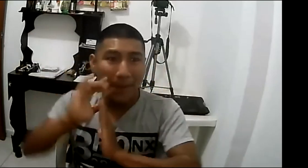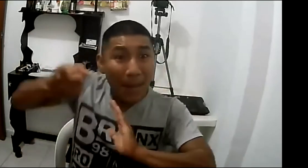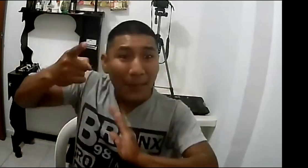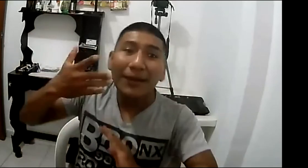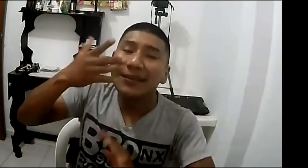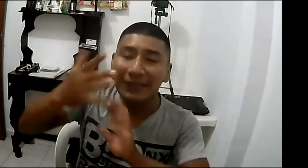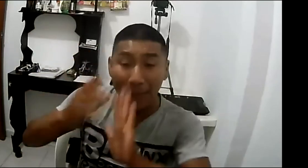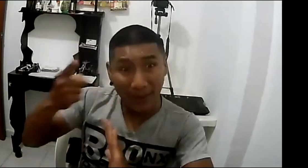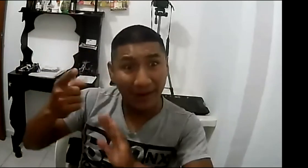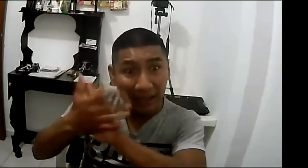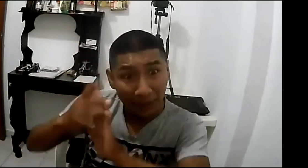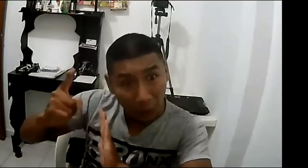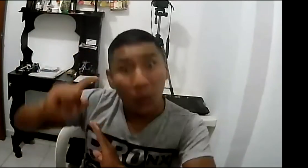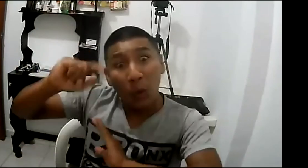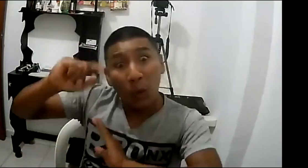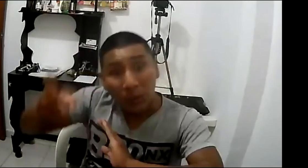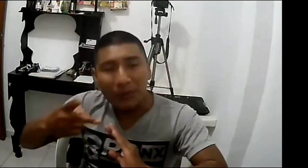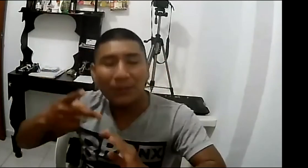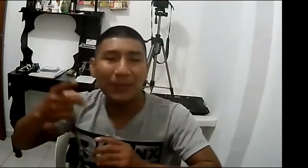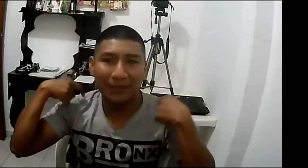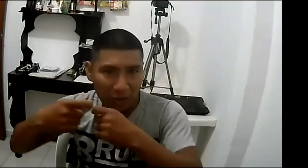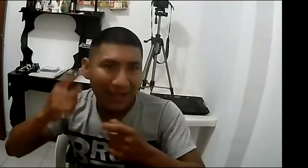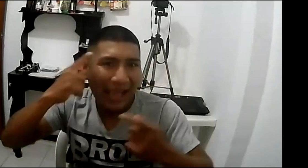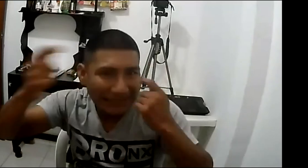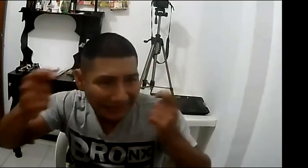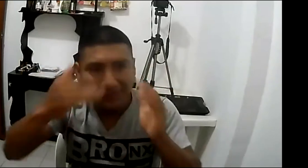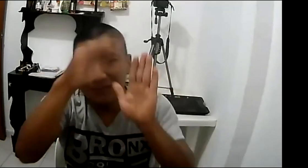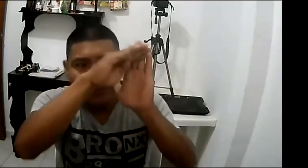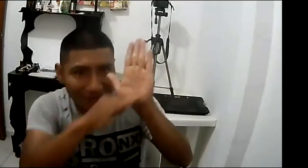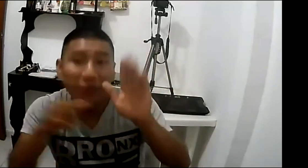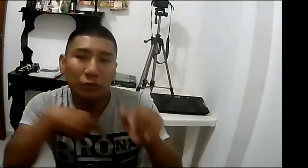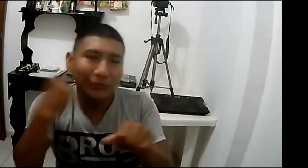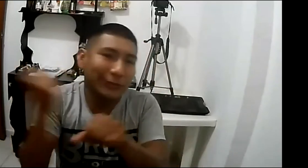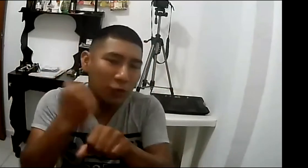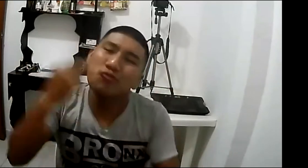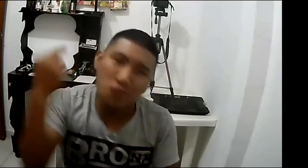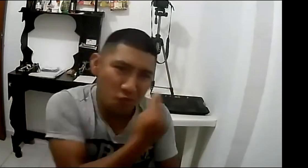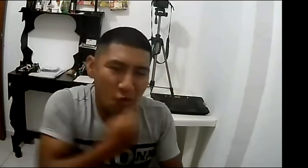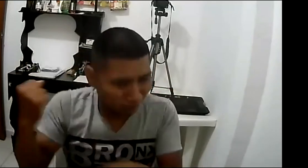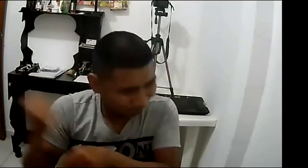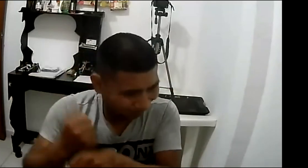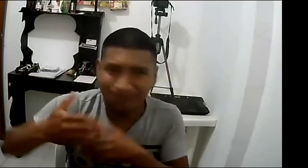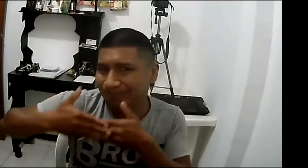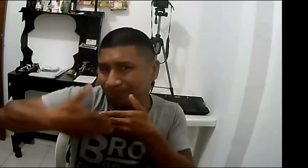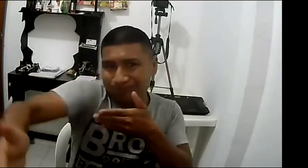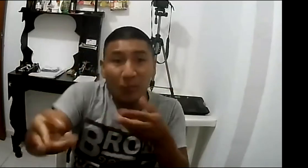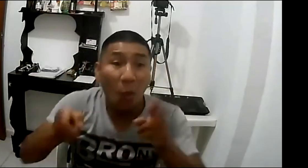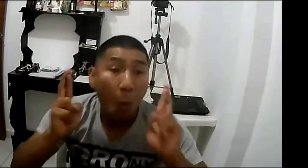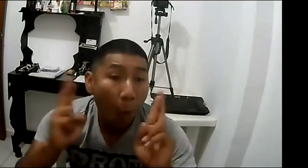realizar frente a eso, realmente entender que nosotros tenemos la primera lengua que es la lengua de señas y de esa forma poder